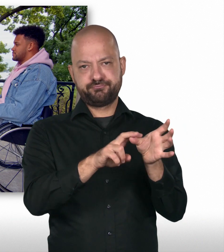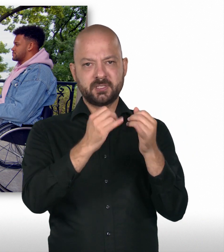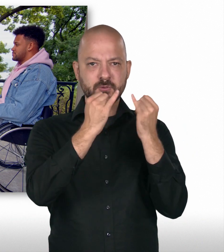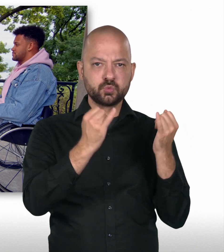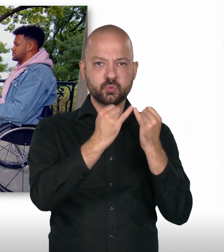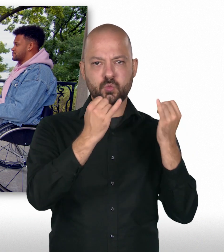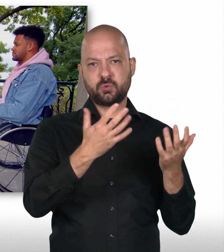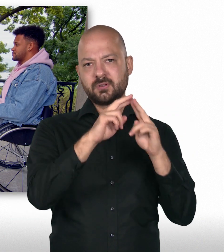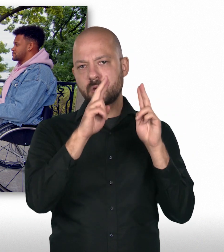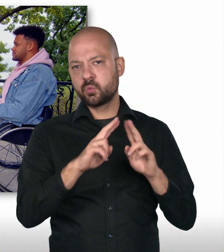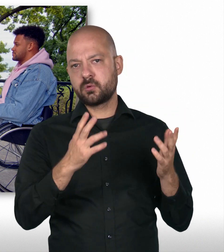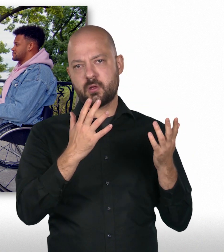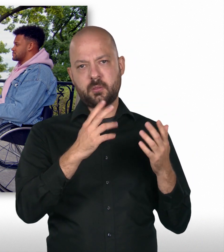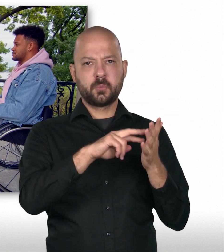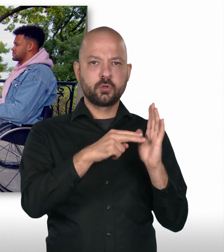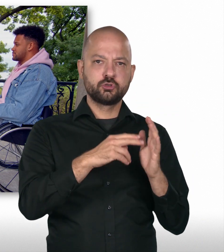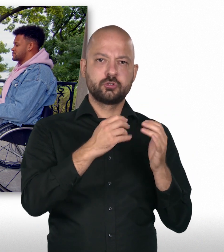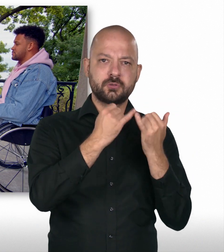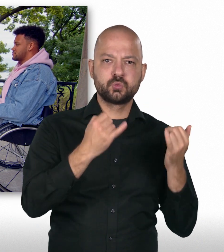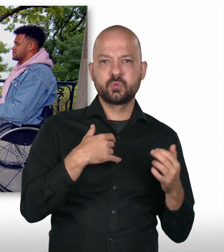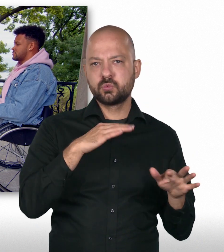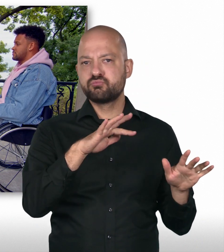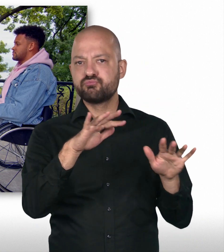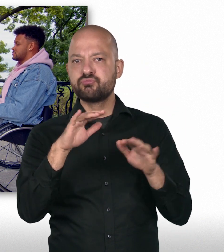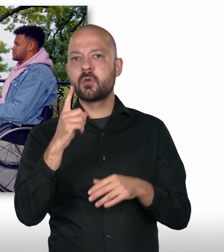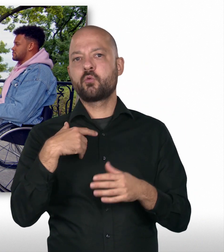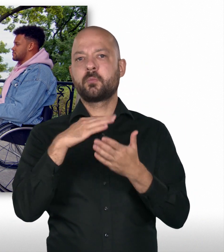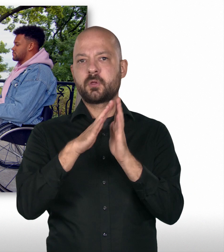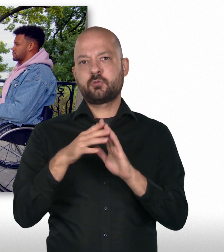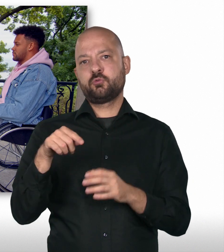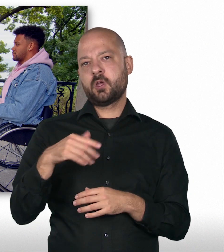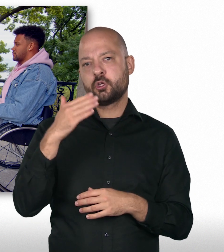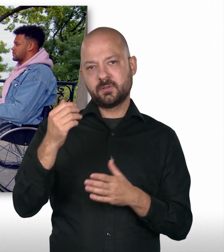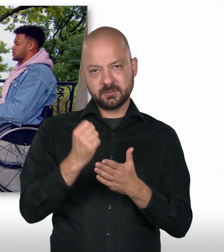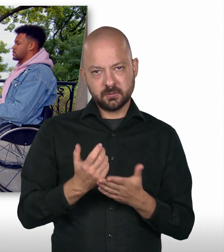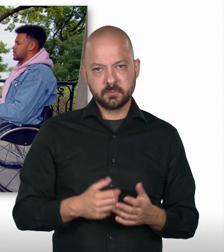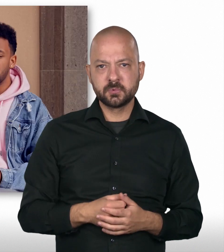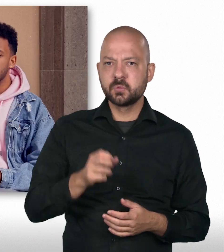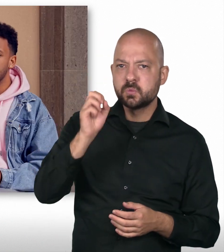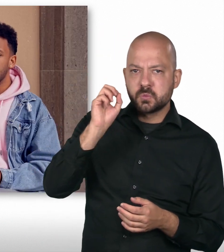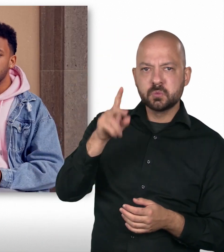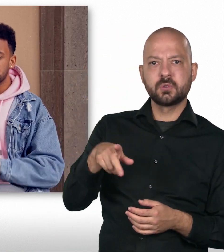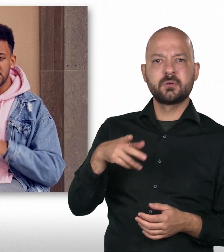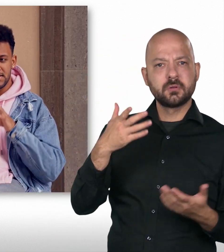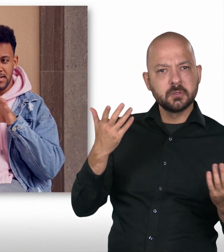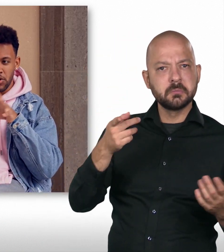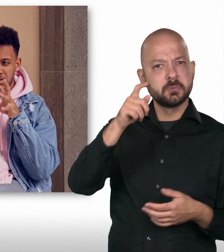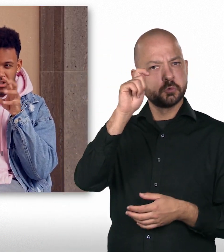politischen und internationalen Institutionen gesammelt, unter anderem auch ein Praktikum beim Auswärtigen Amt. Okay. Und musste das dann genau dieser